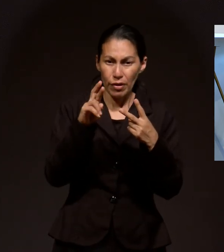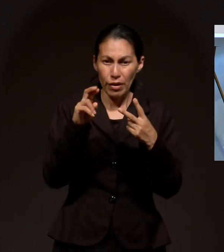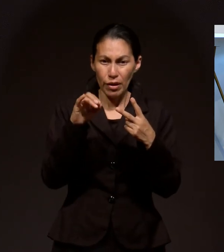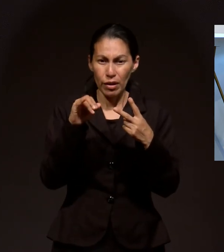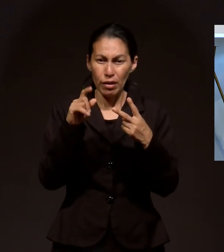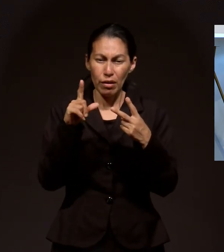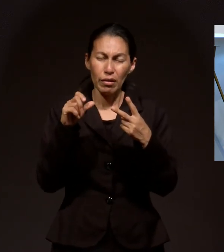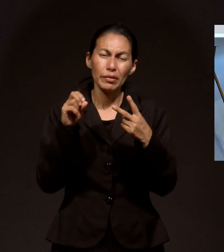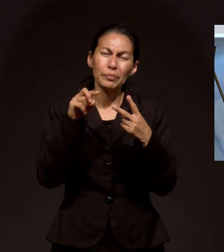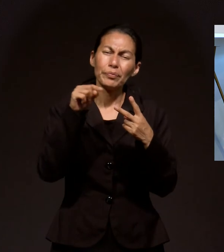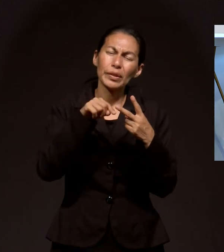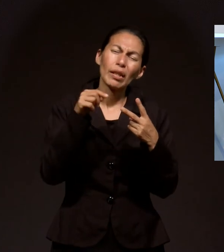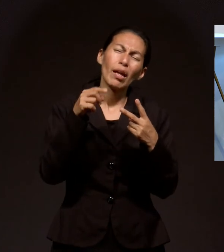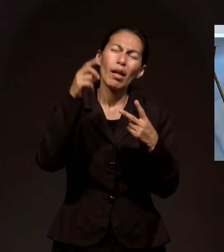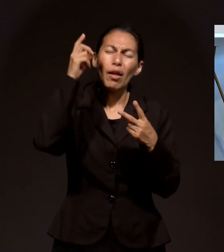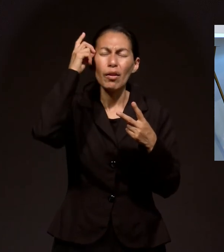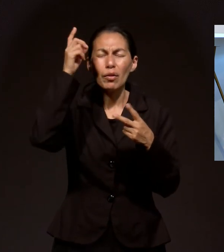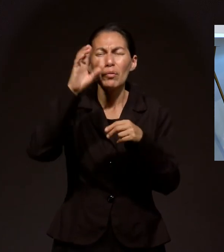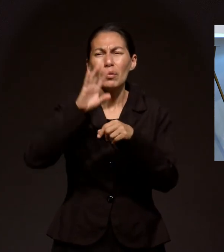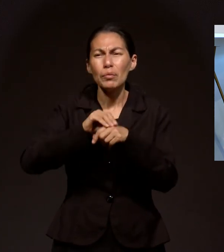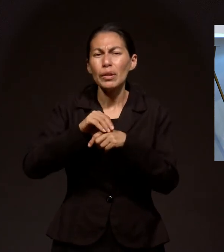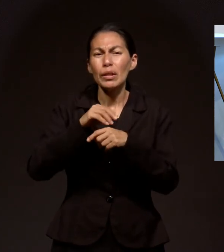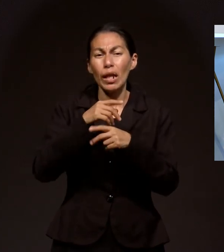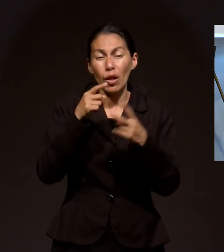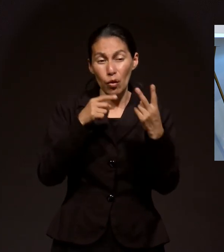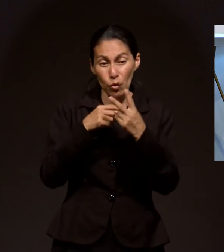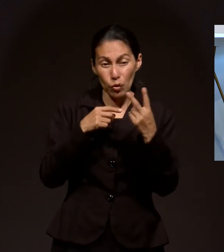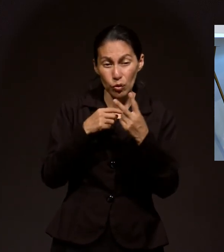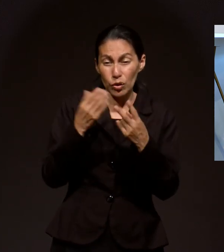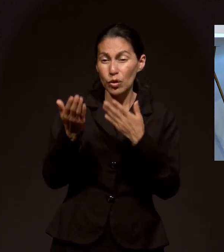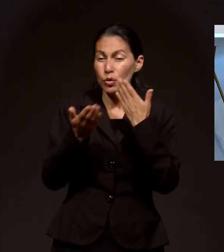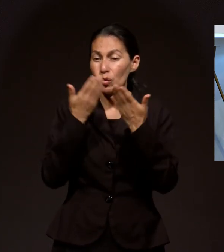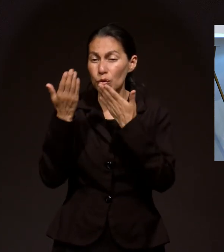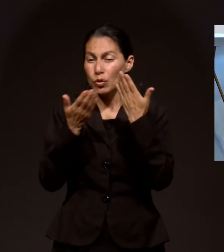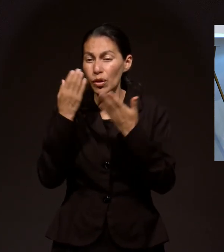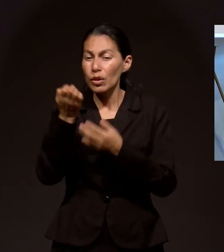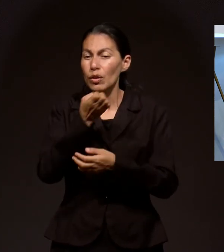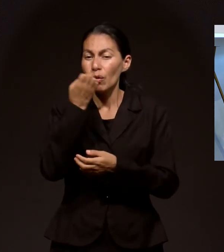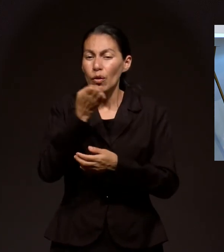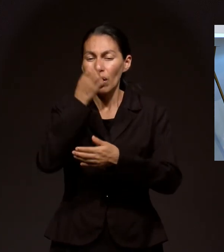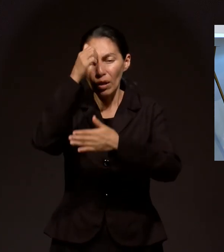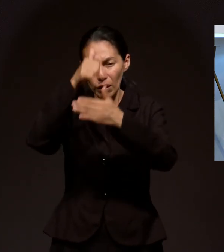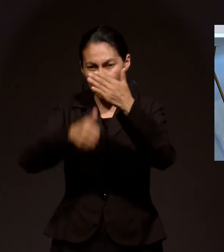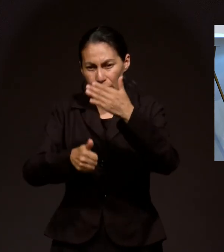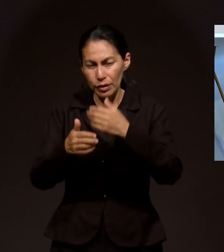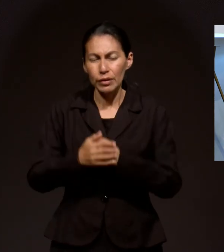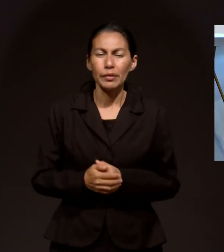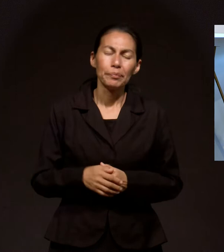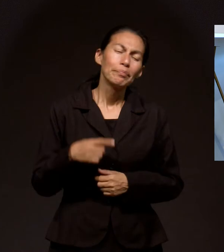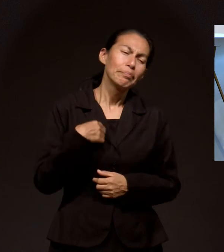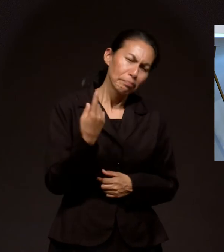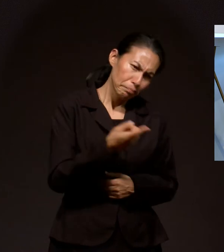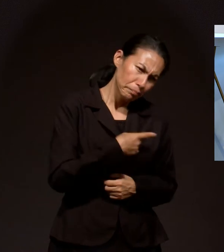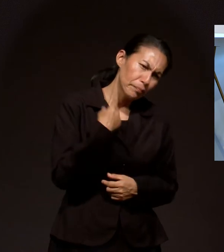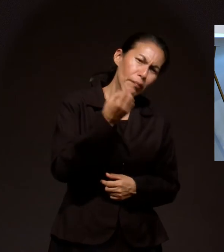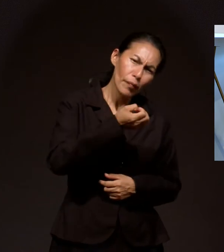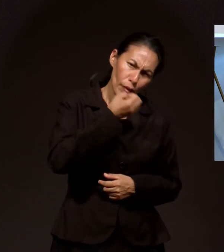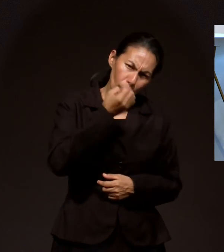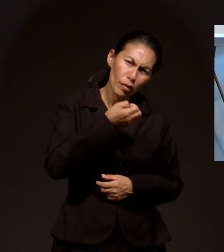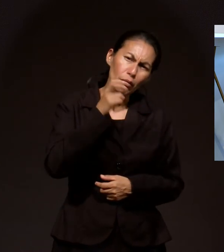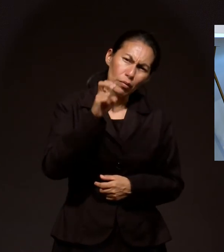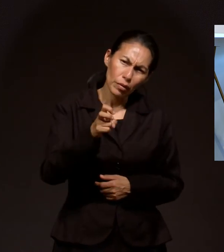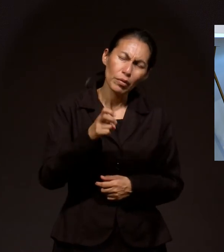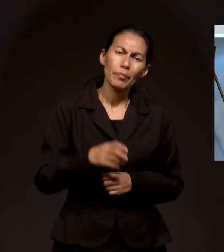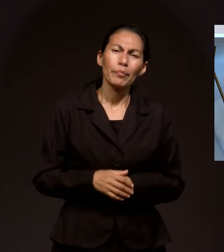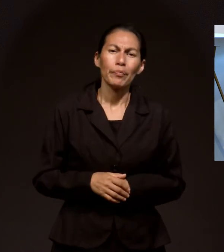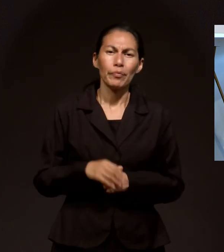Dios abra las puertas Para que pueda entrar A la escuela De nuestra iglesia Vamos a estar orando Araceli